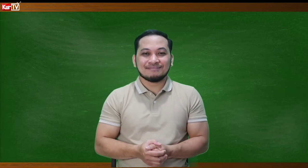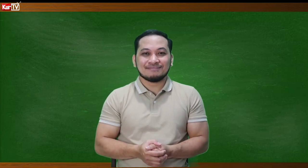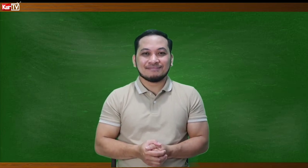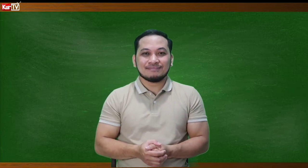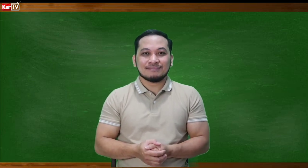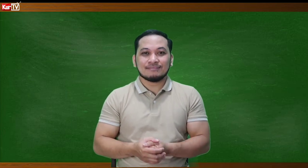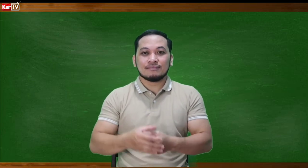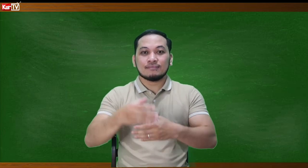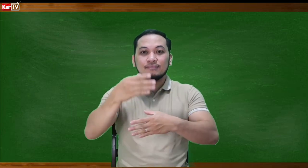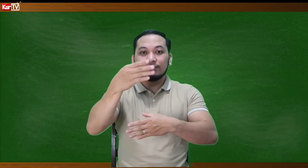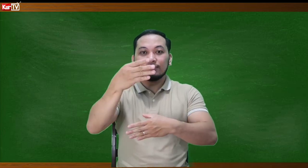So, you Thank Thank